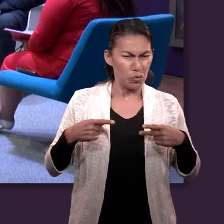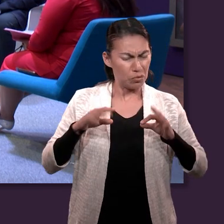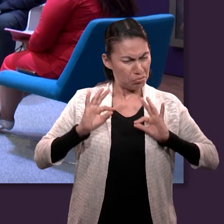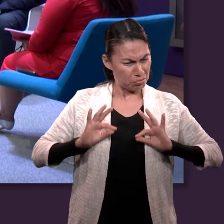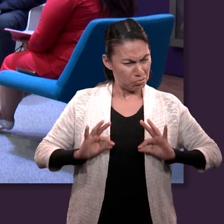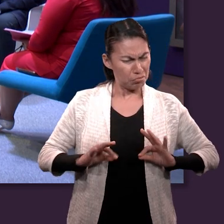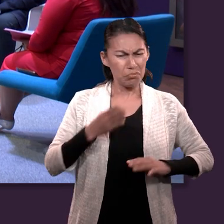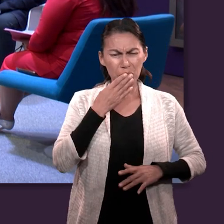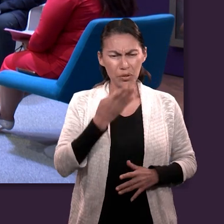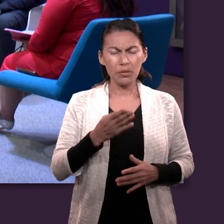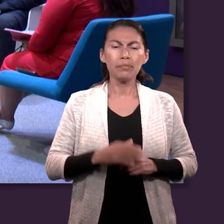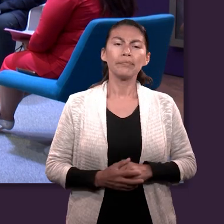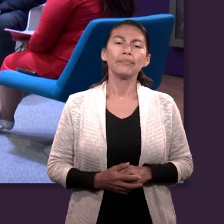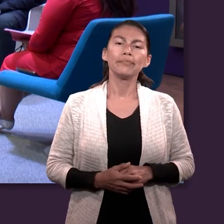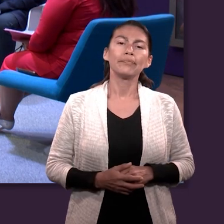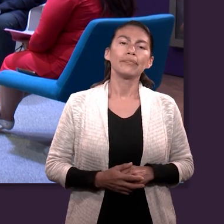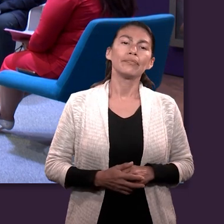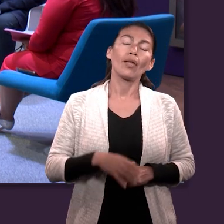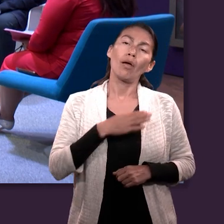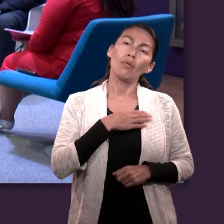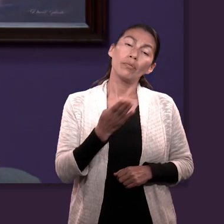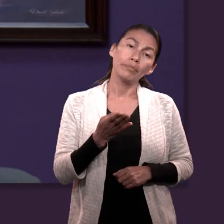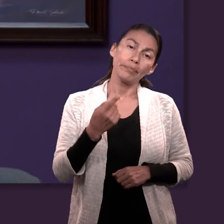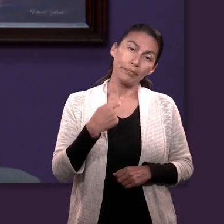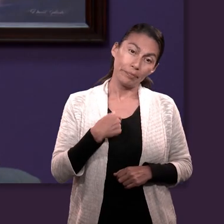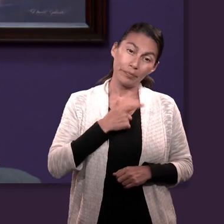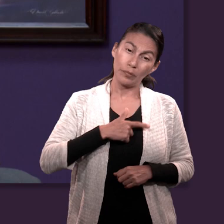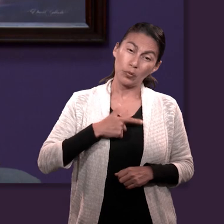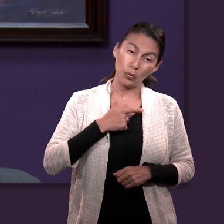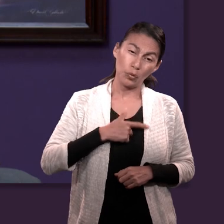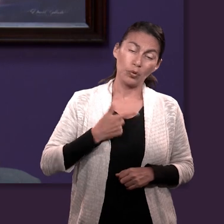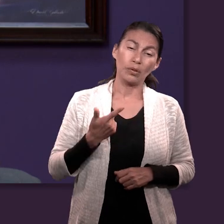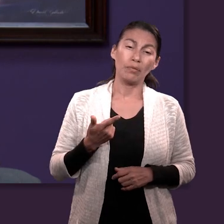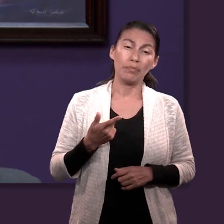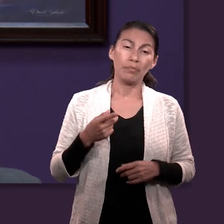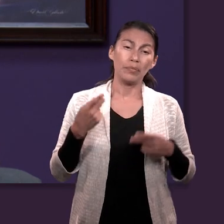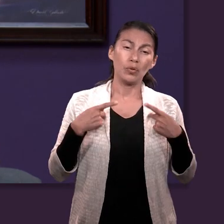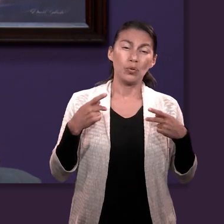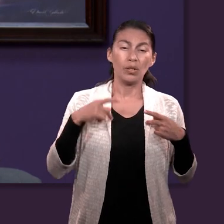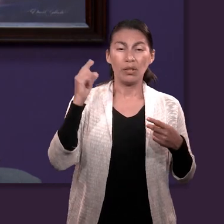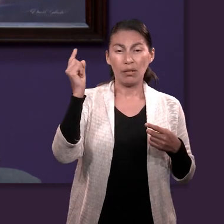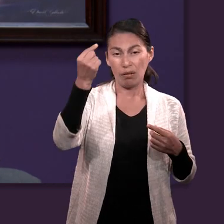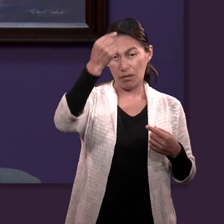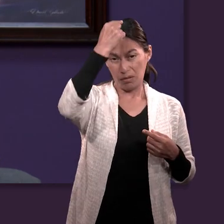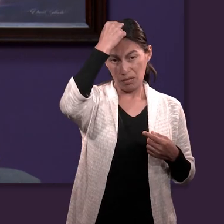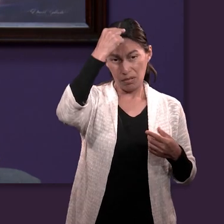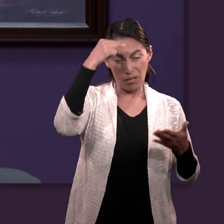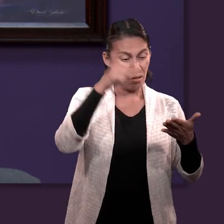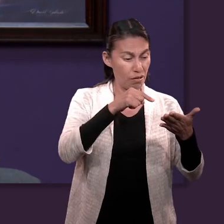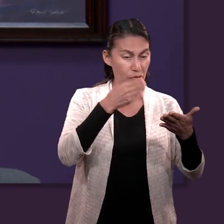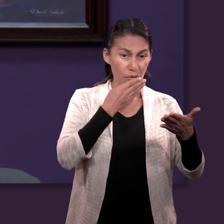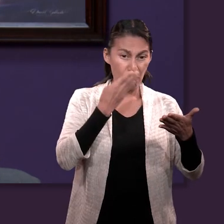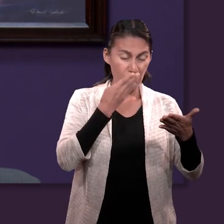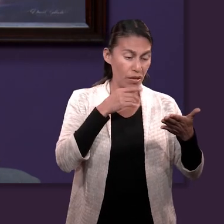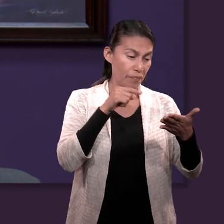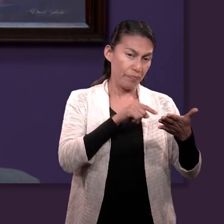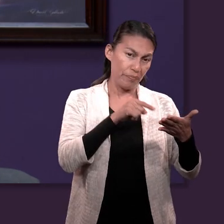Sí, uno de los personajes que a mí me gusta mucho de la Biblia es Daniel. Daniel tuvo varios